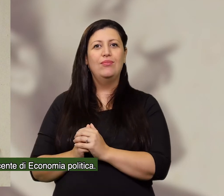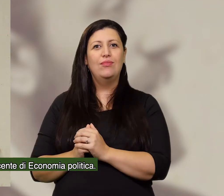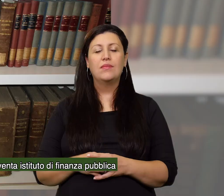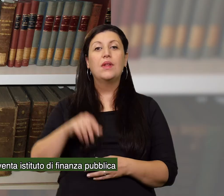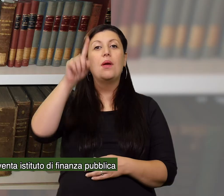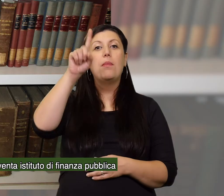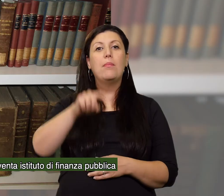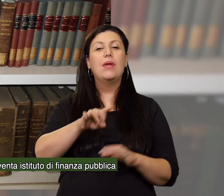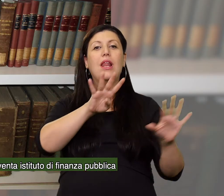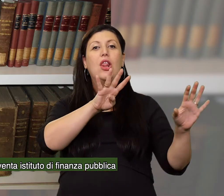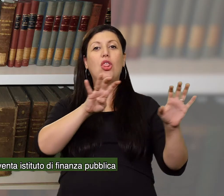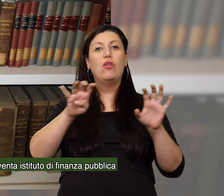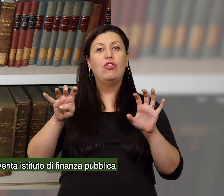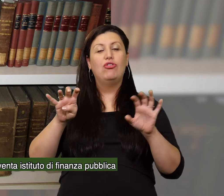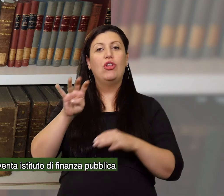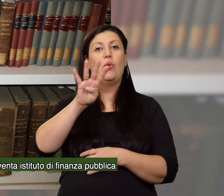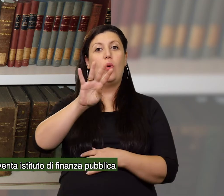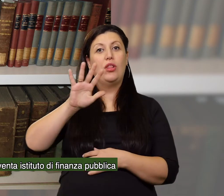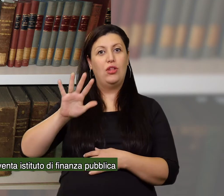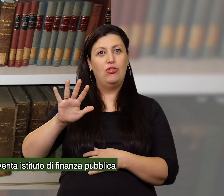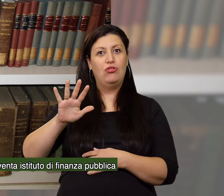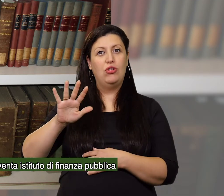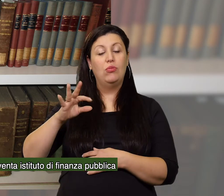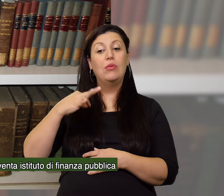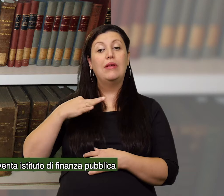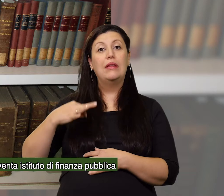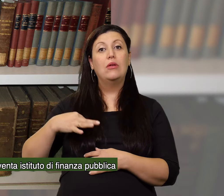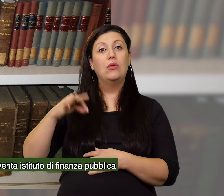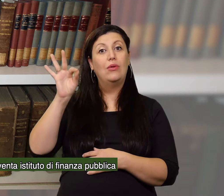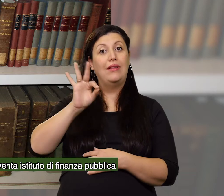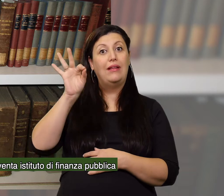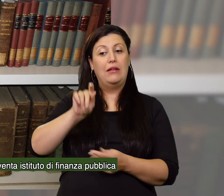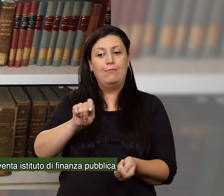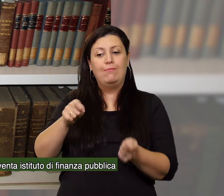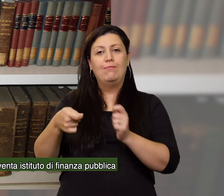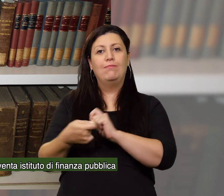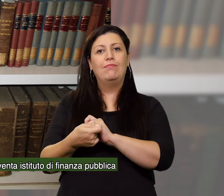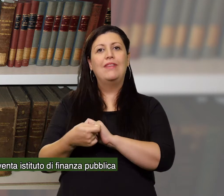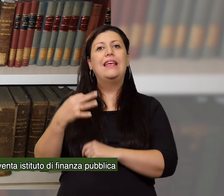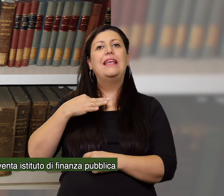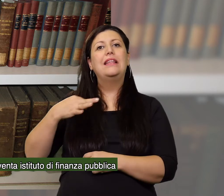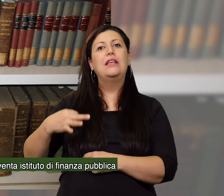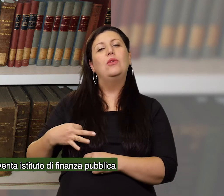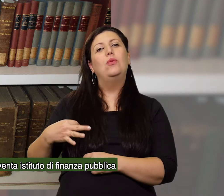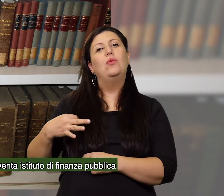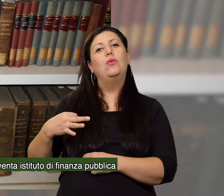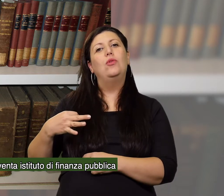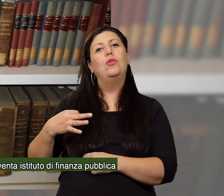Nel 1945 il Gabinetto diventa Istituto di Finanza Pubblica